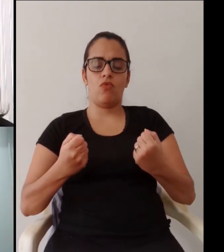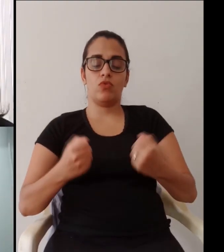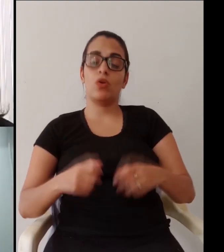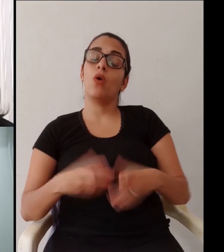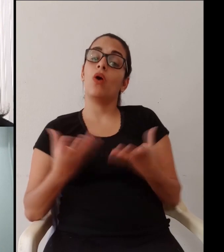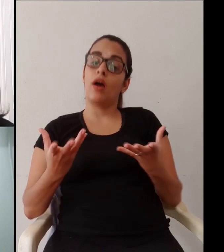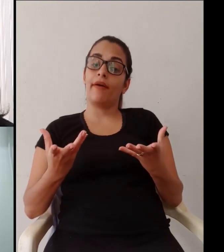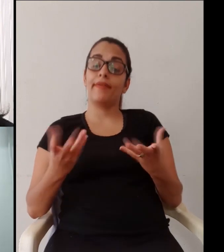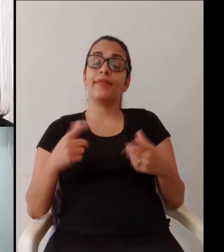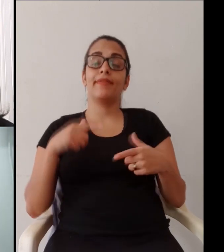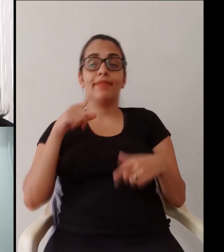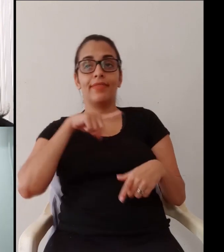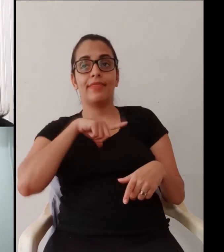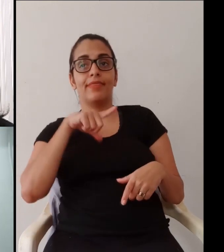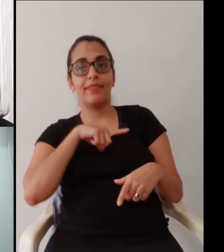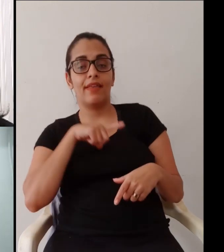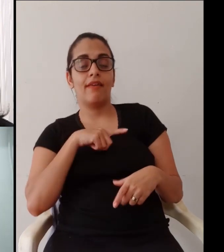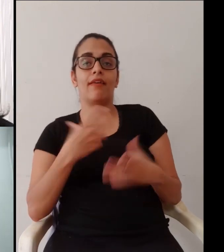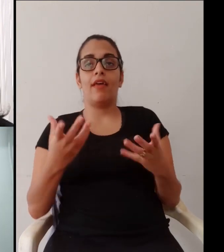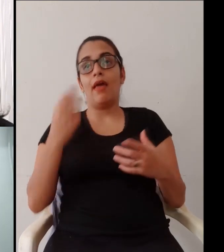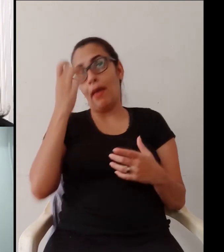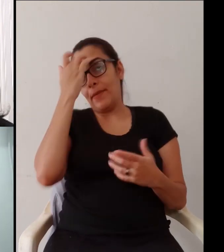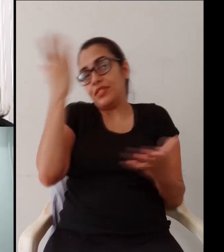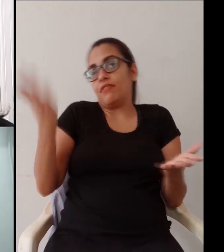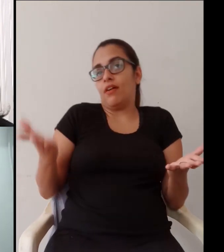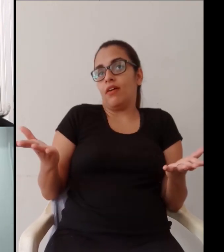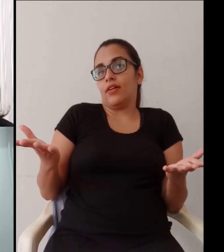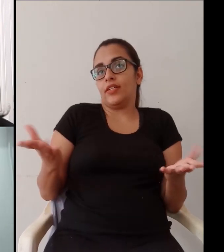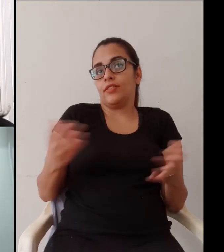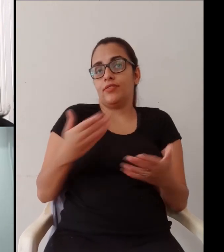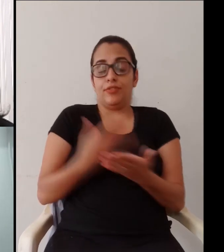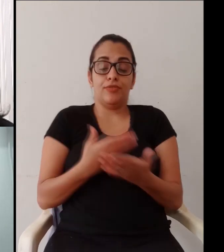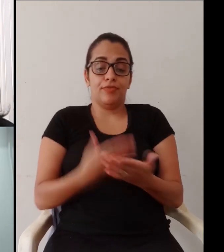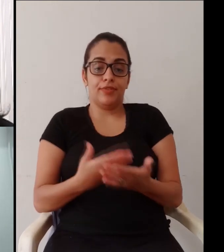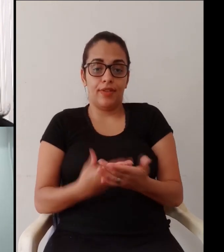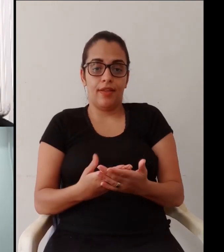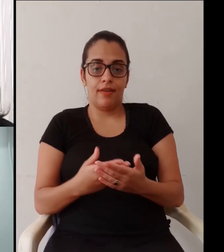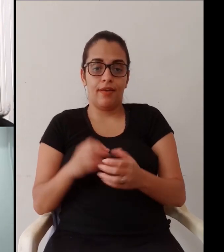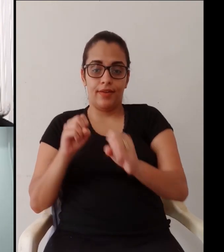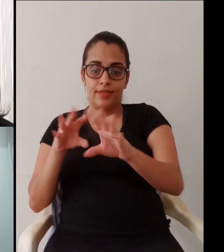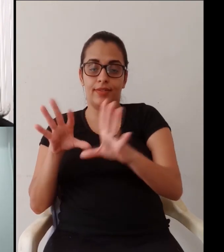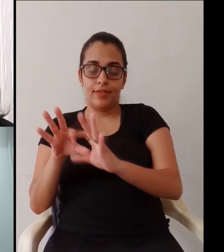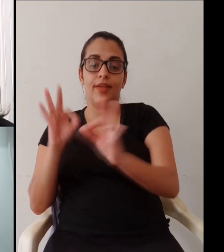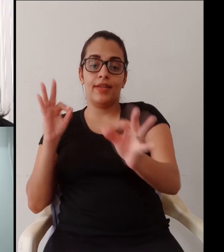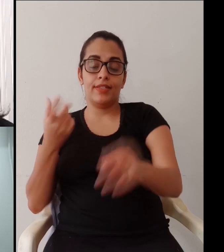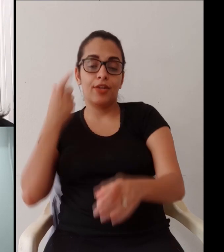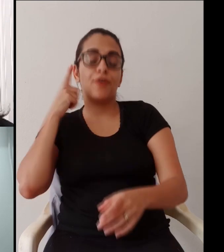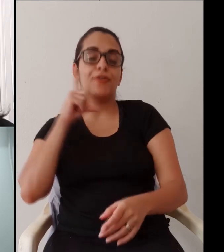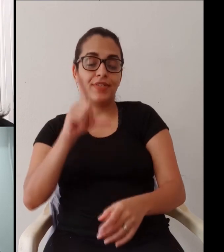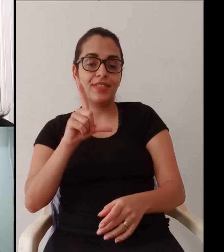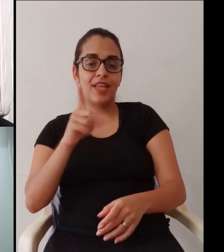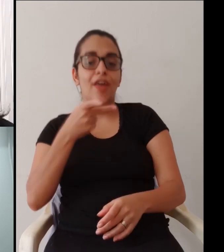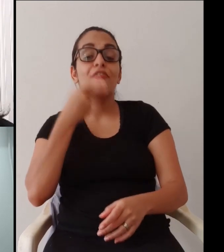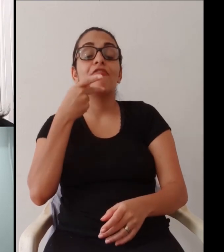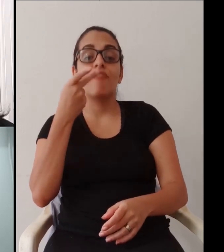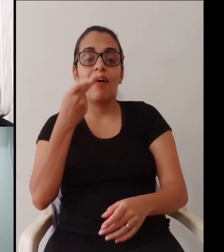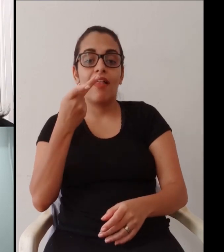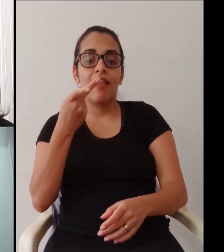autonomia, organização, dedicação, comprometimento, e você aprende isso tudo. Então, aí, vem polêmica, Dani. É